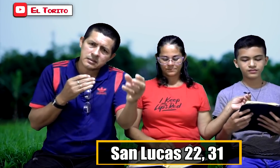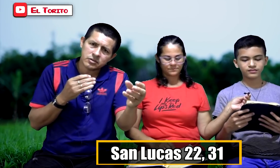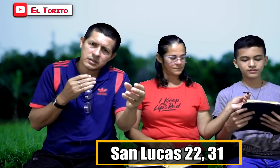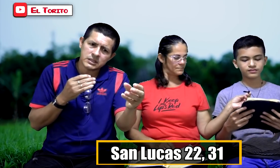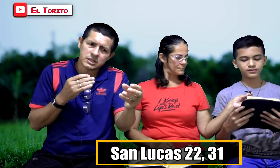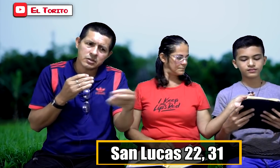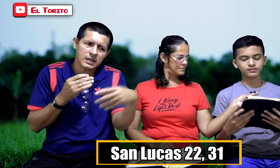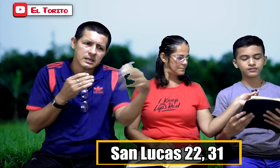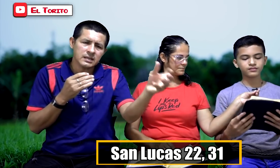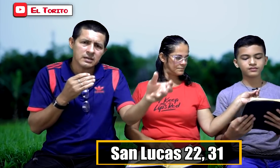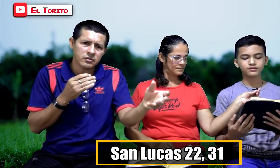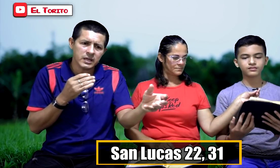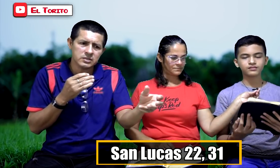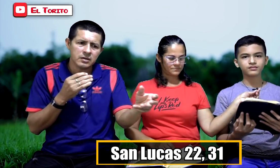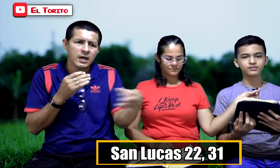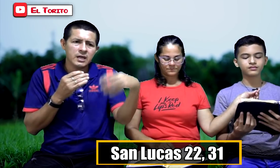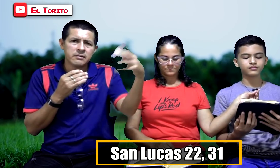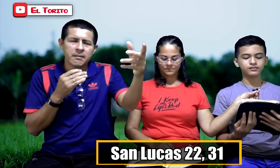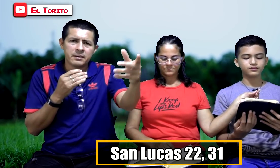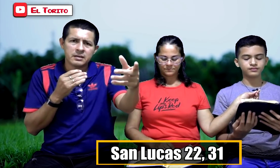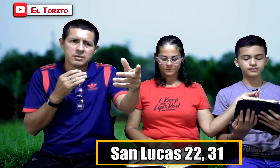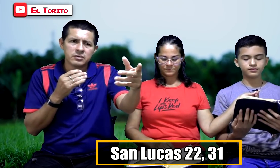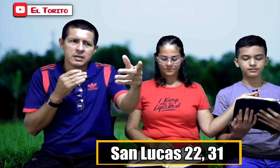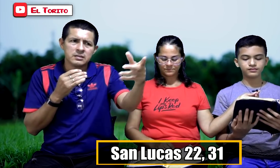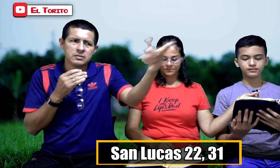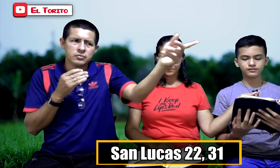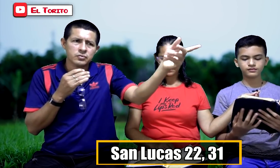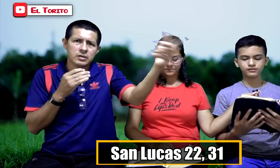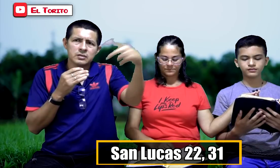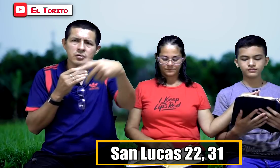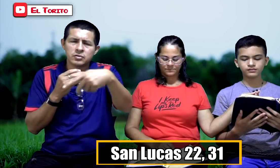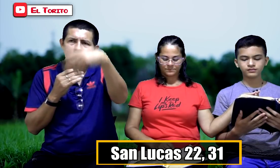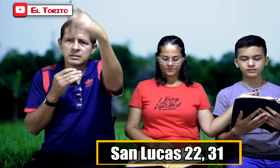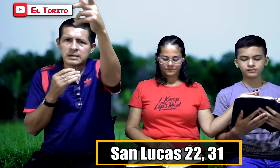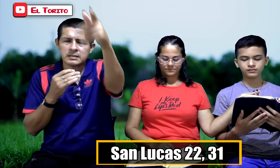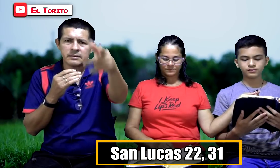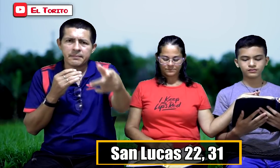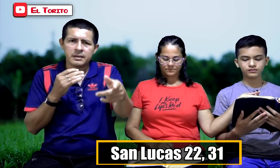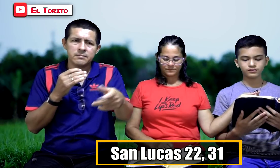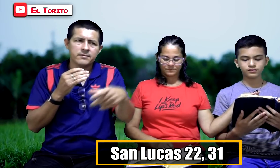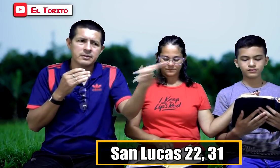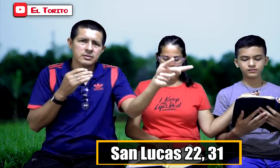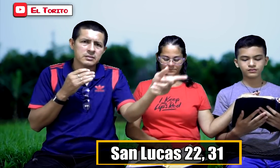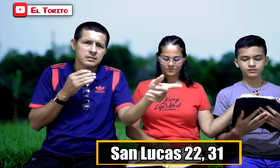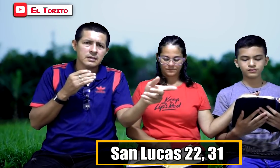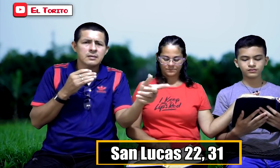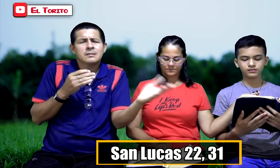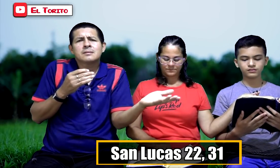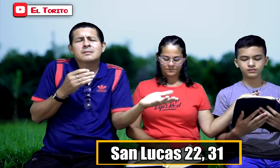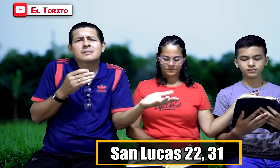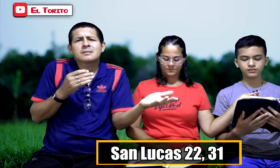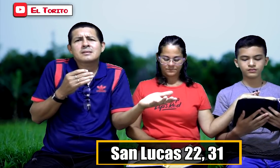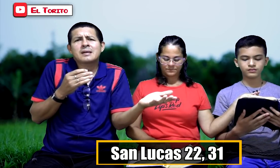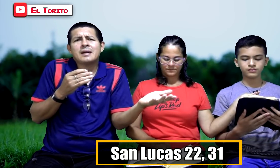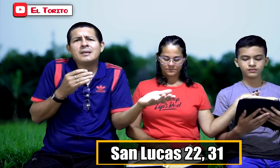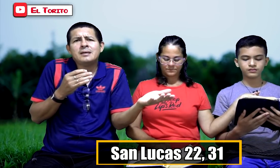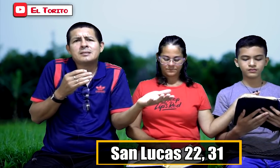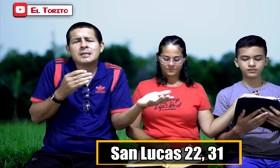Sacerdote es esto. Aquel que el Larco es este. Este va predicando que este es uno. Que este es otro. Que aquel se va para el infierno. ¿Qué dice